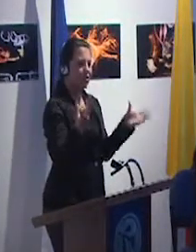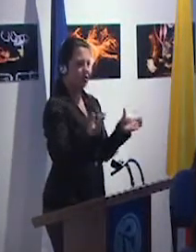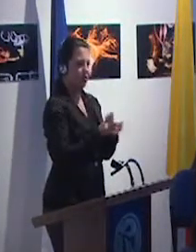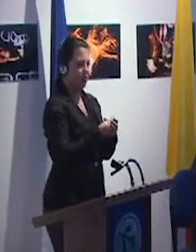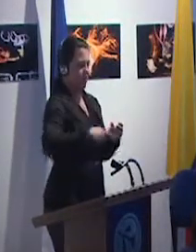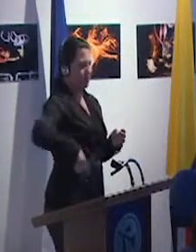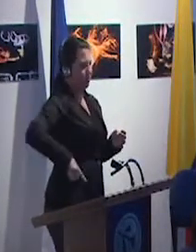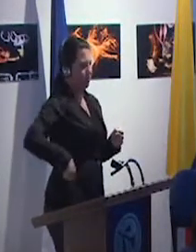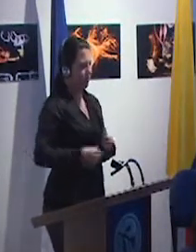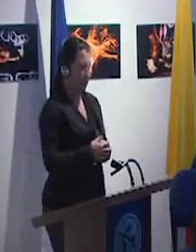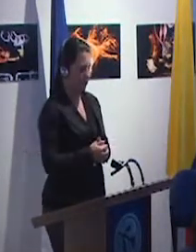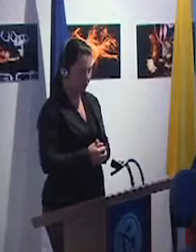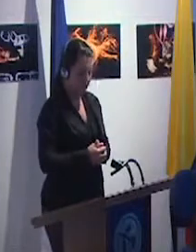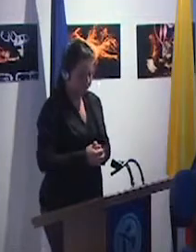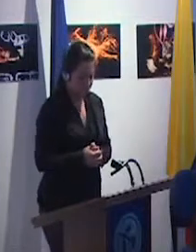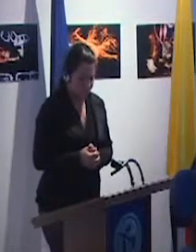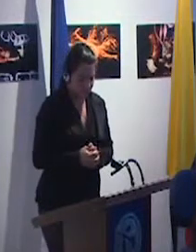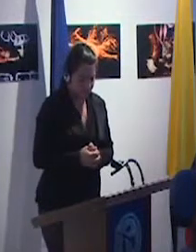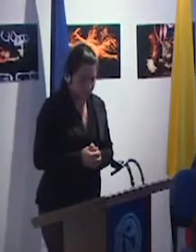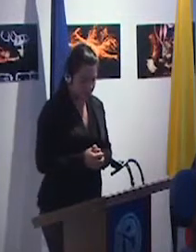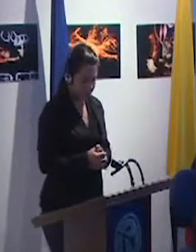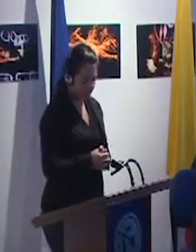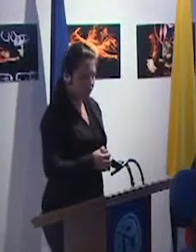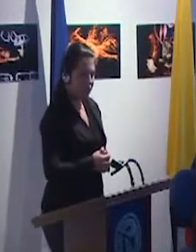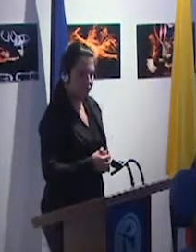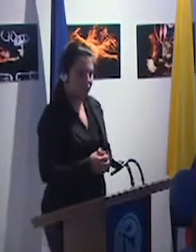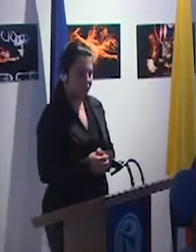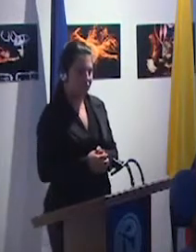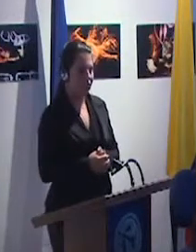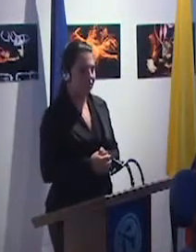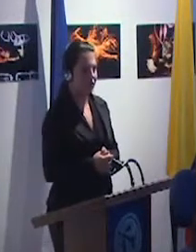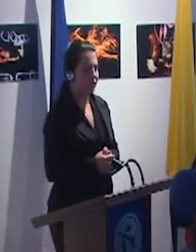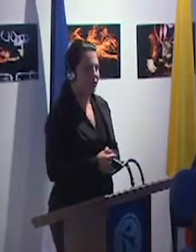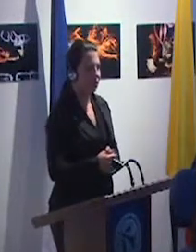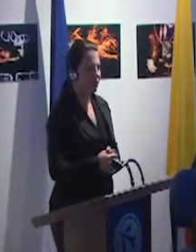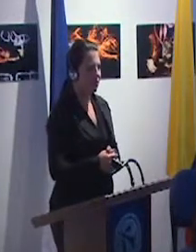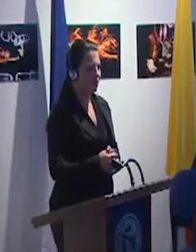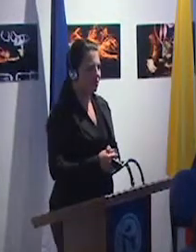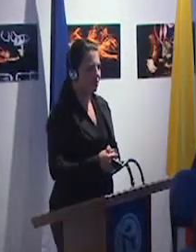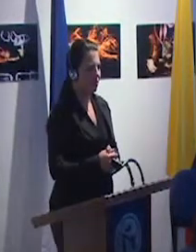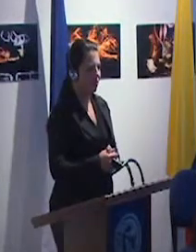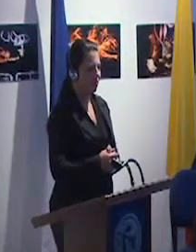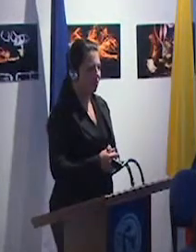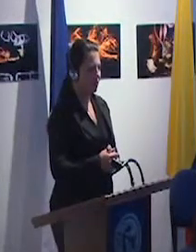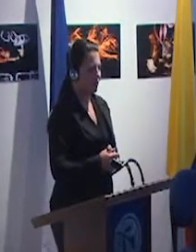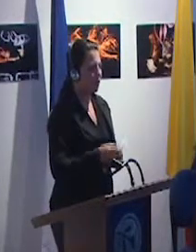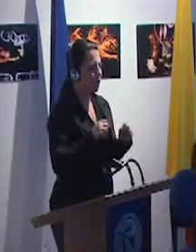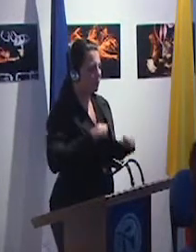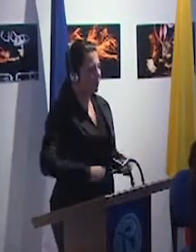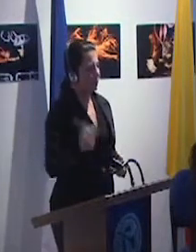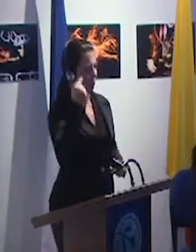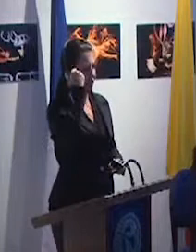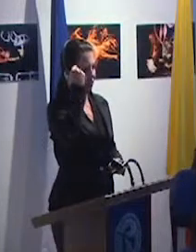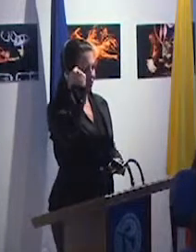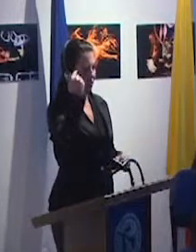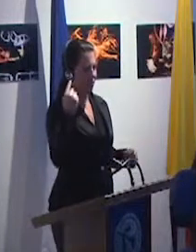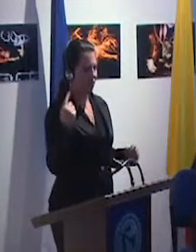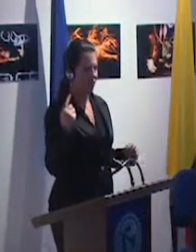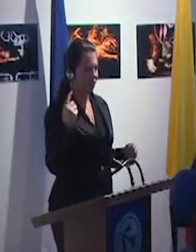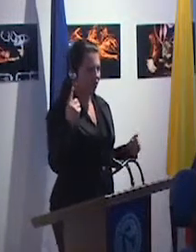On pourrait penser qu'il est logique dans un